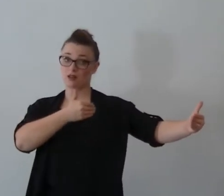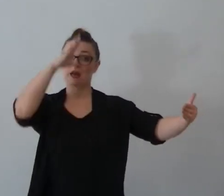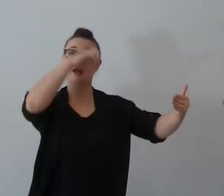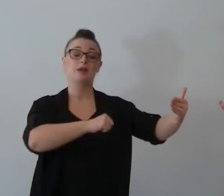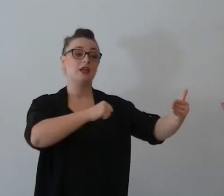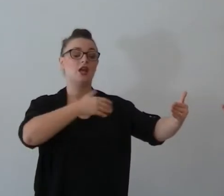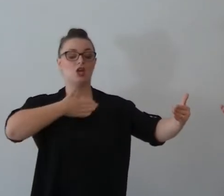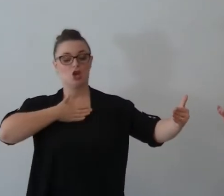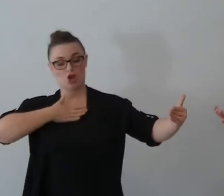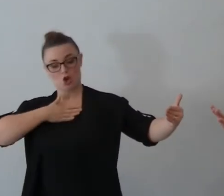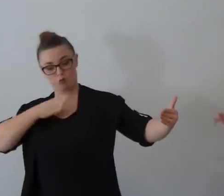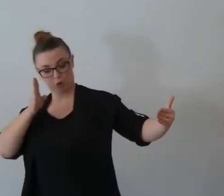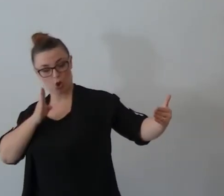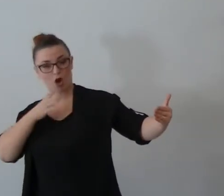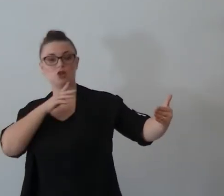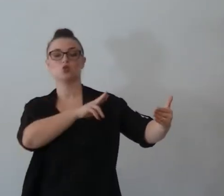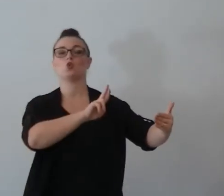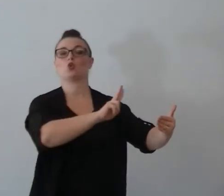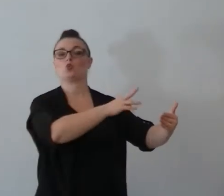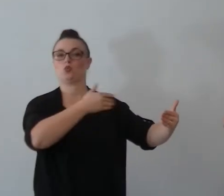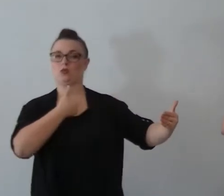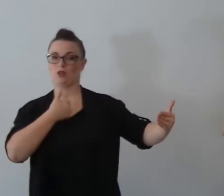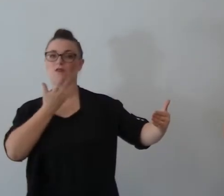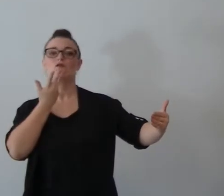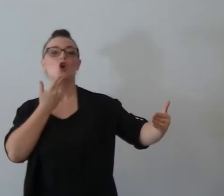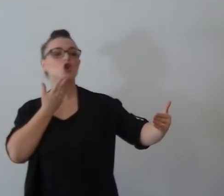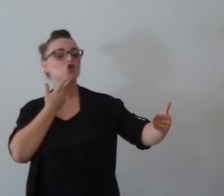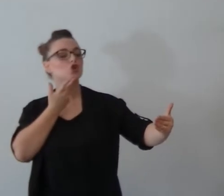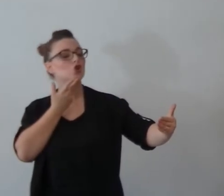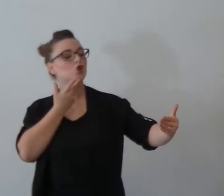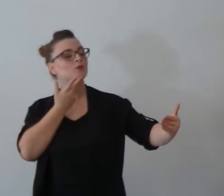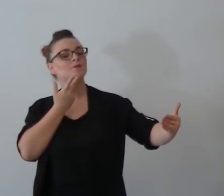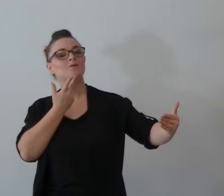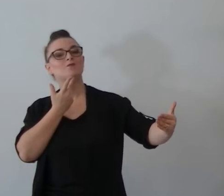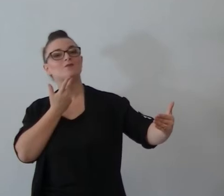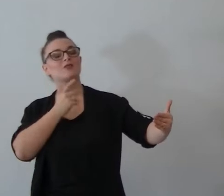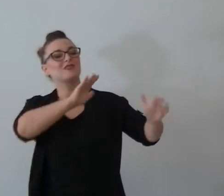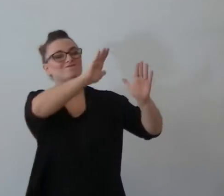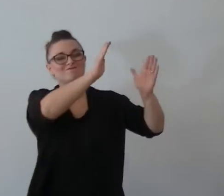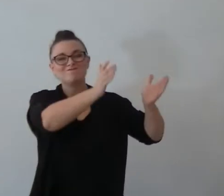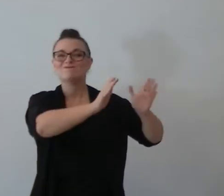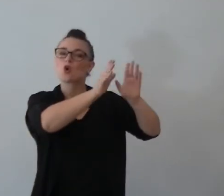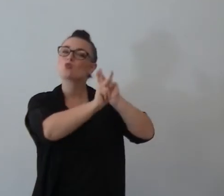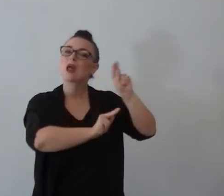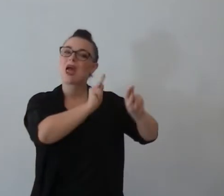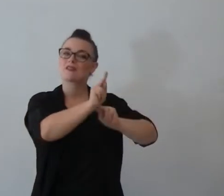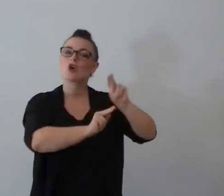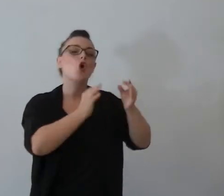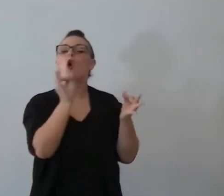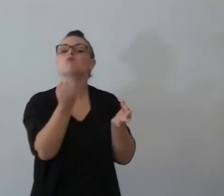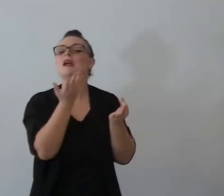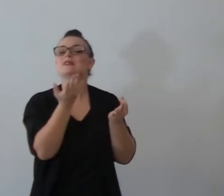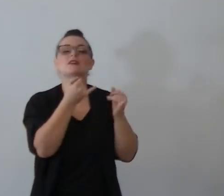e lui ti tratto come una figlia come vorrei che mia figlia fosse trattata io manderò a te